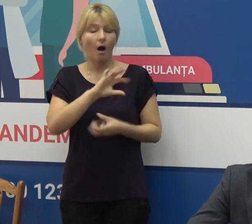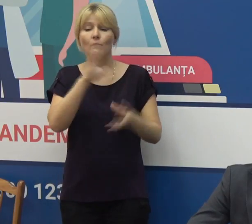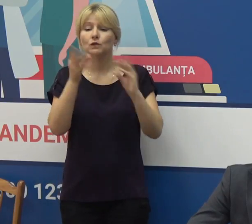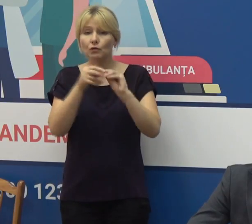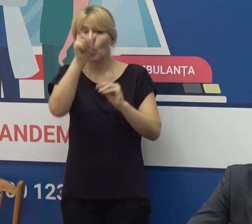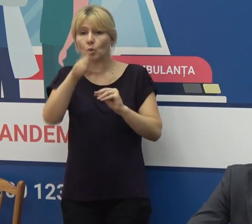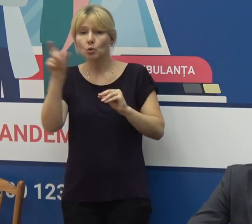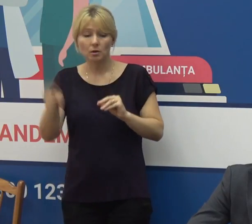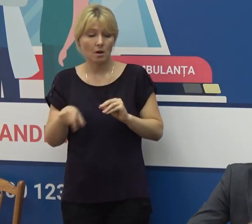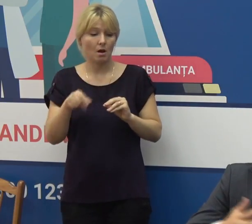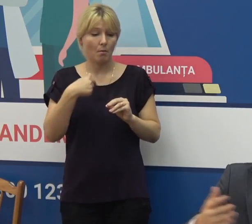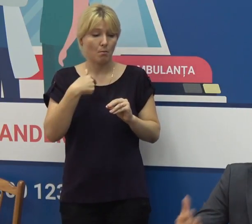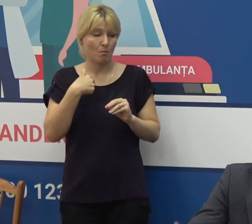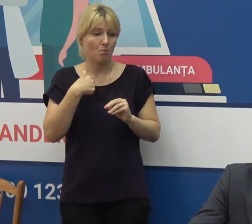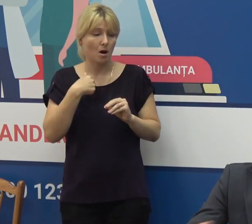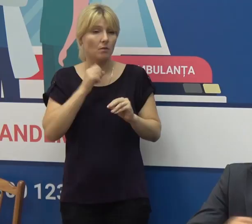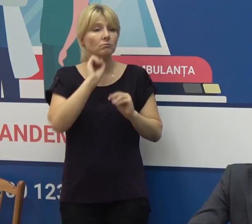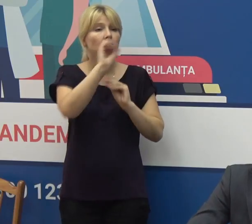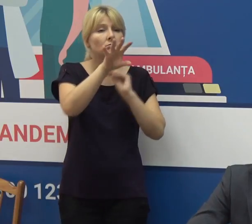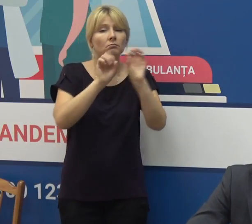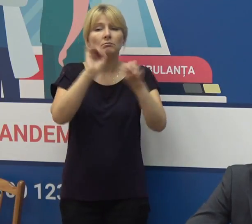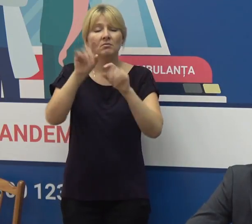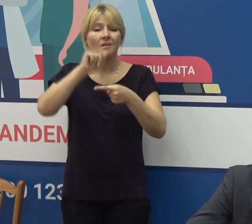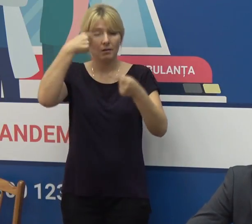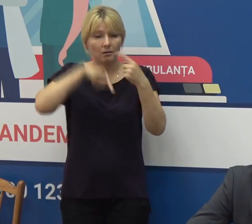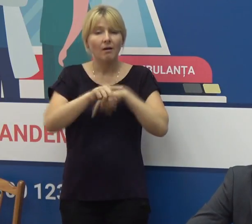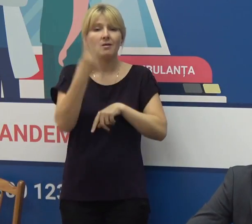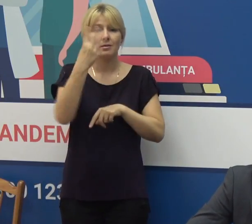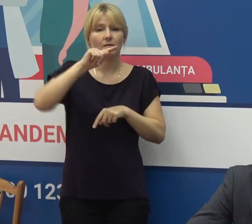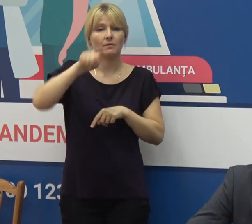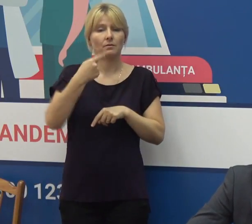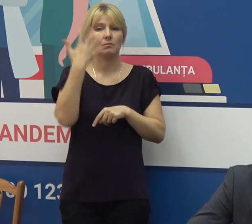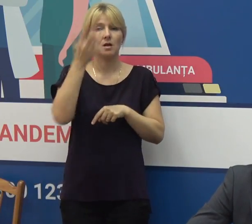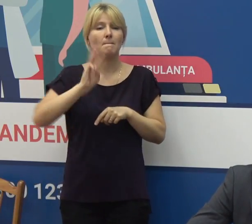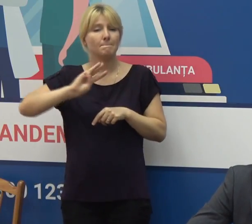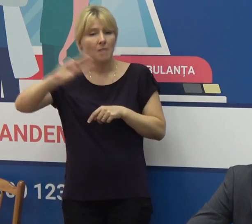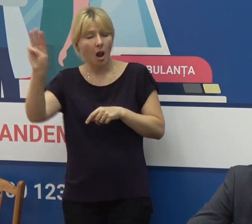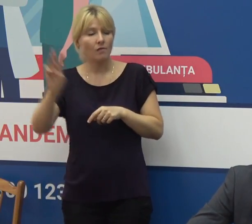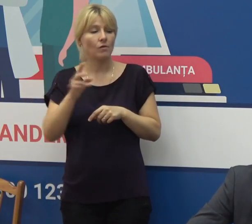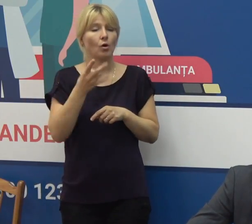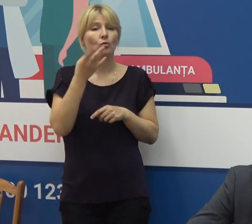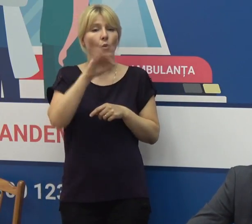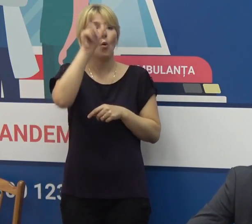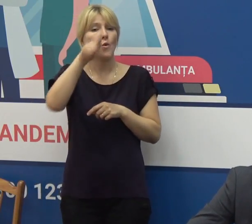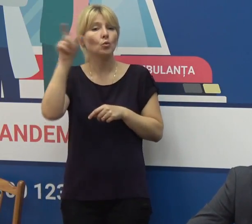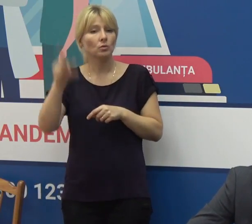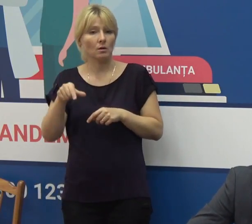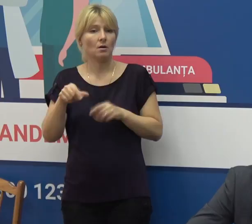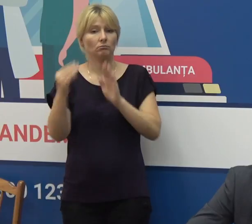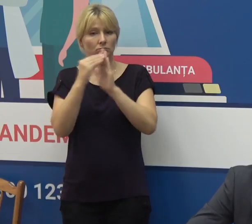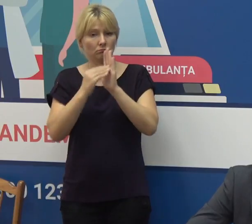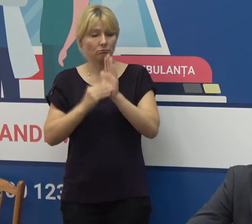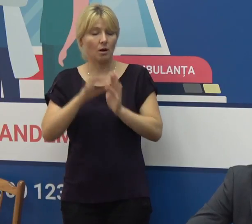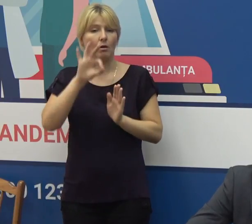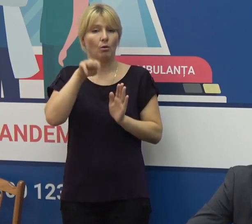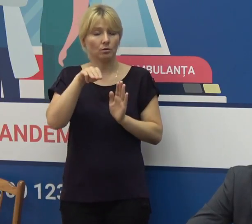populației în total la care facem acea distribuție este 3,5 milioane respectiv numărul populației elegibile cu vârsta